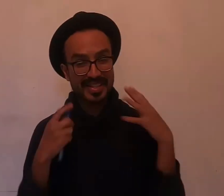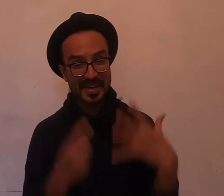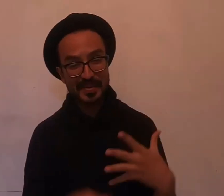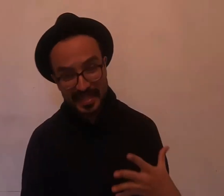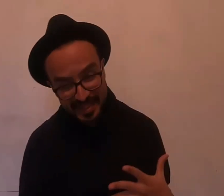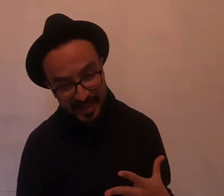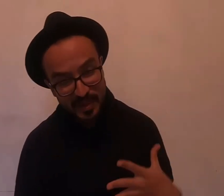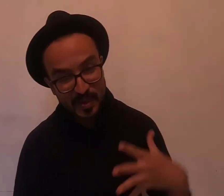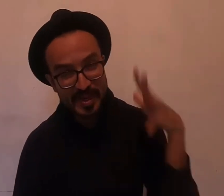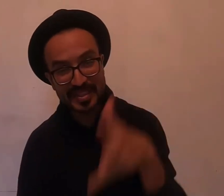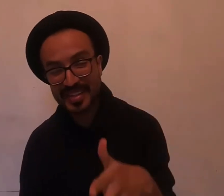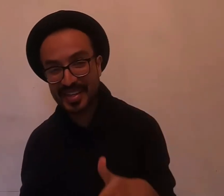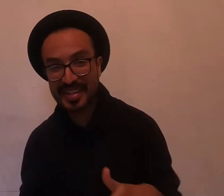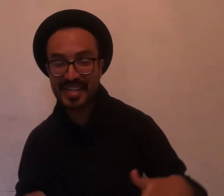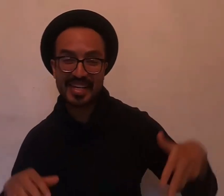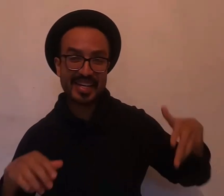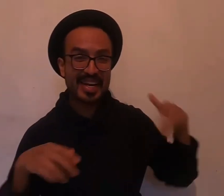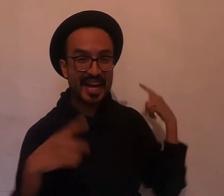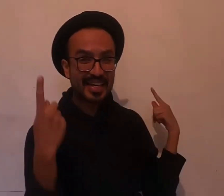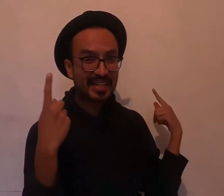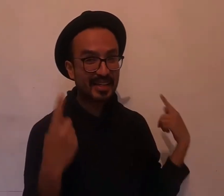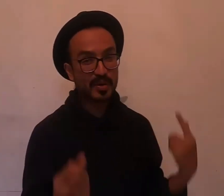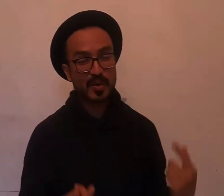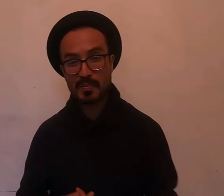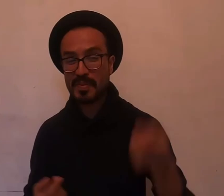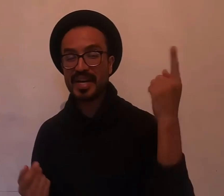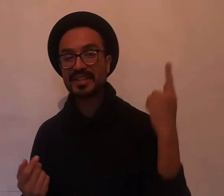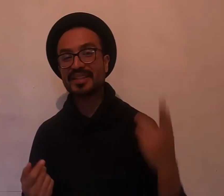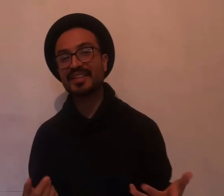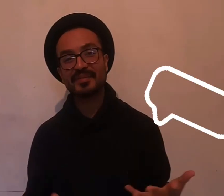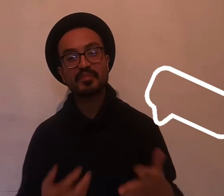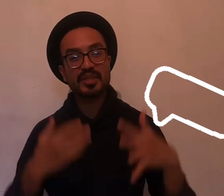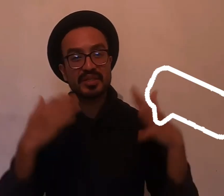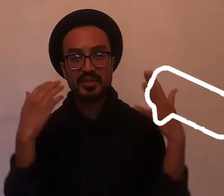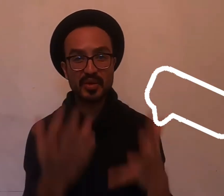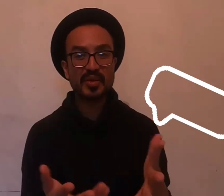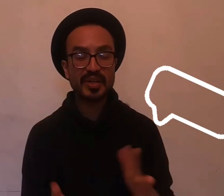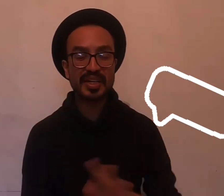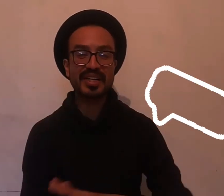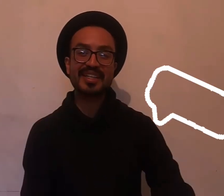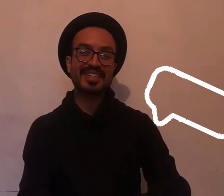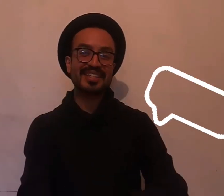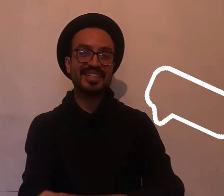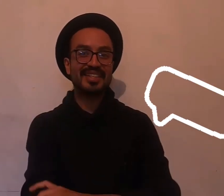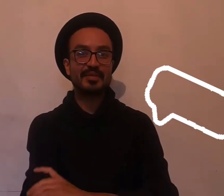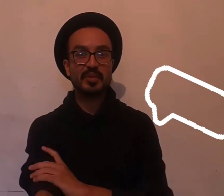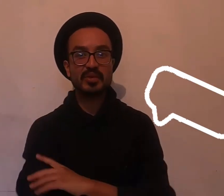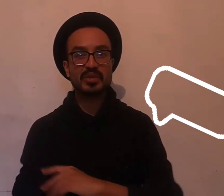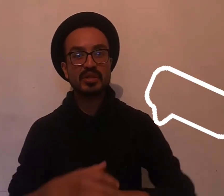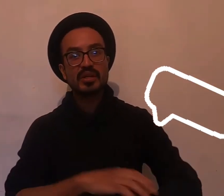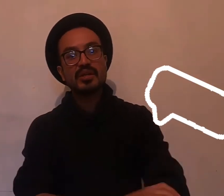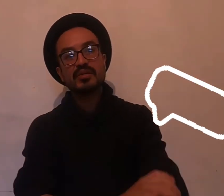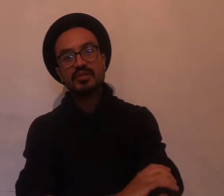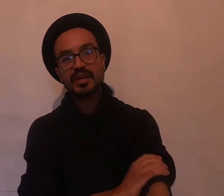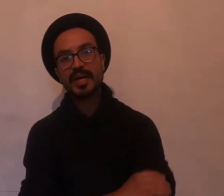sabes, comenta, dale like, comparte, pues todo lo que quieras que sigamos trabajando.